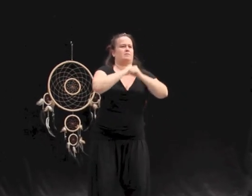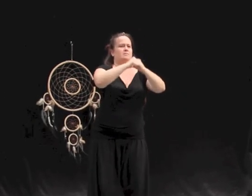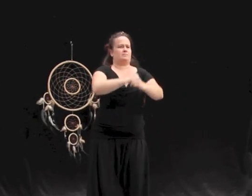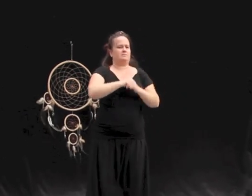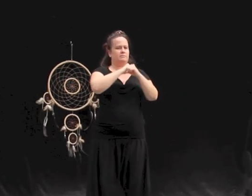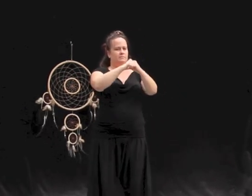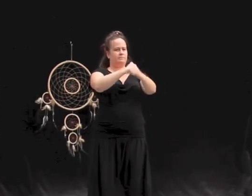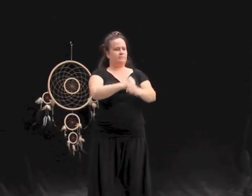妈ay!